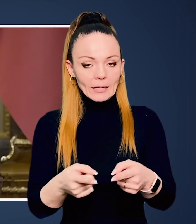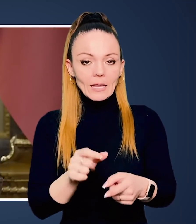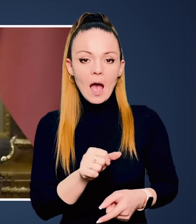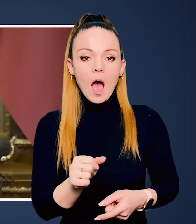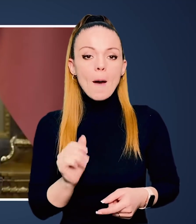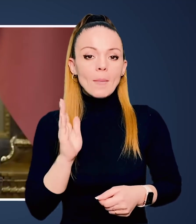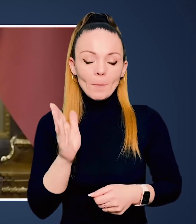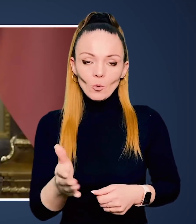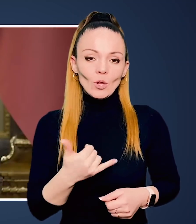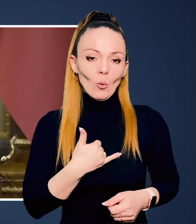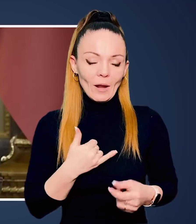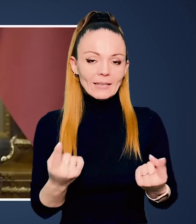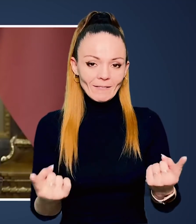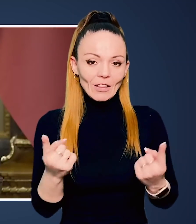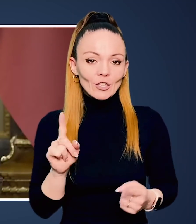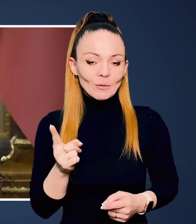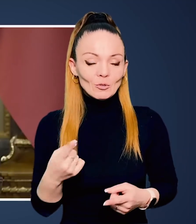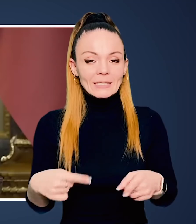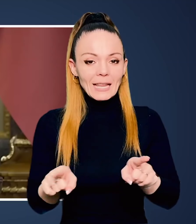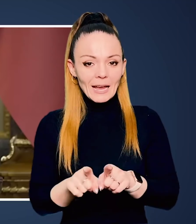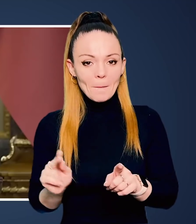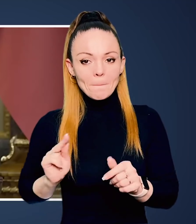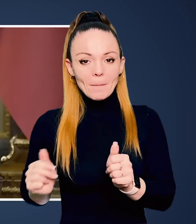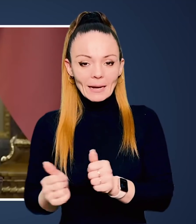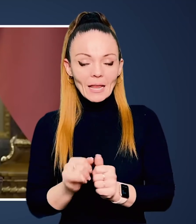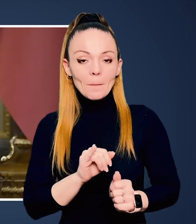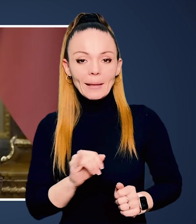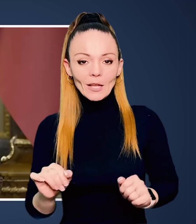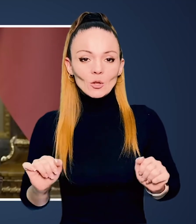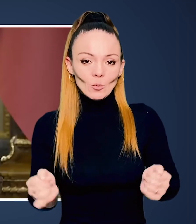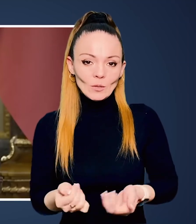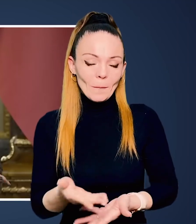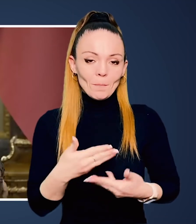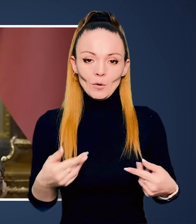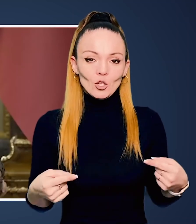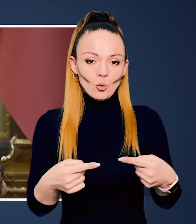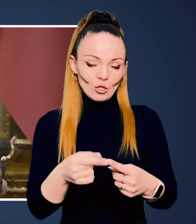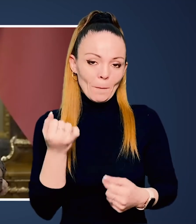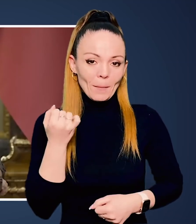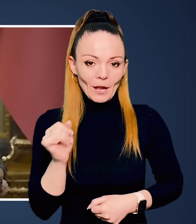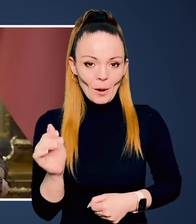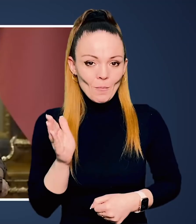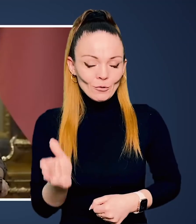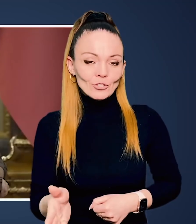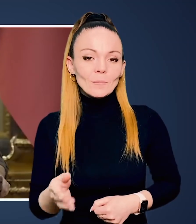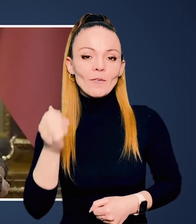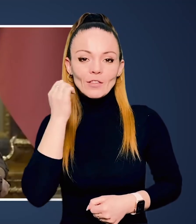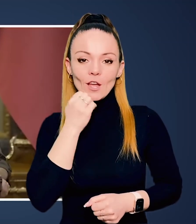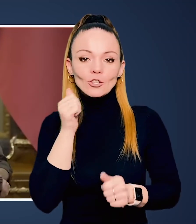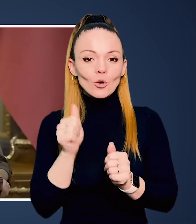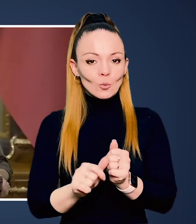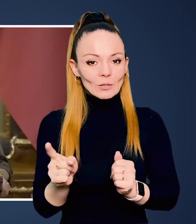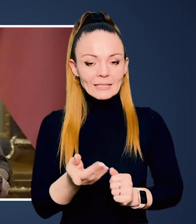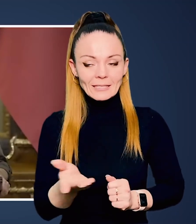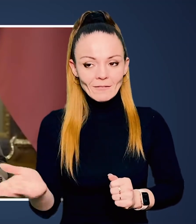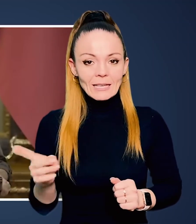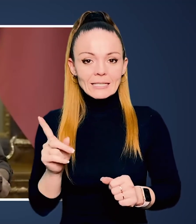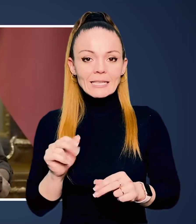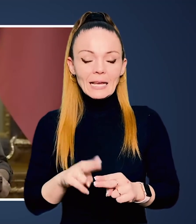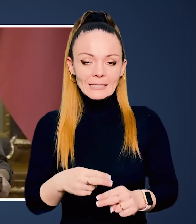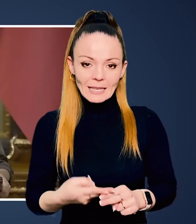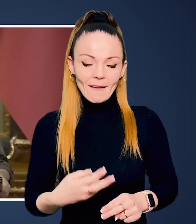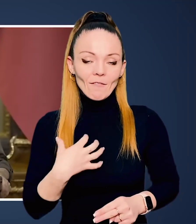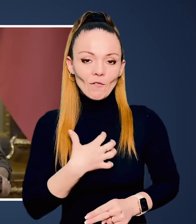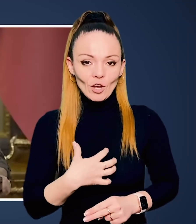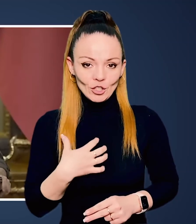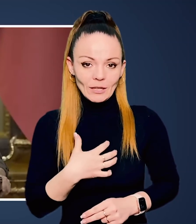країни. А майбутнє у нас велике, тому що з такими партнерами і друзями ми точно переможемо. Вдячен кожному з вас